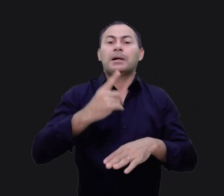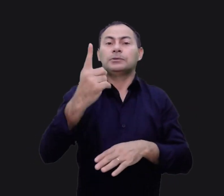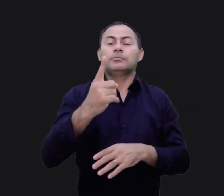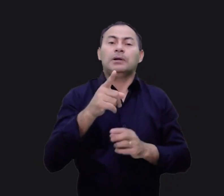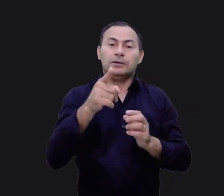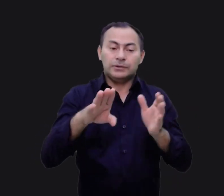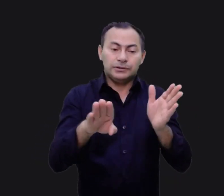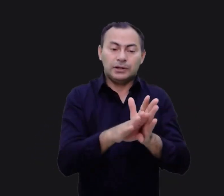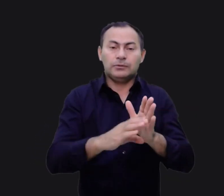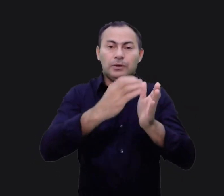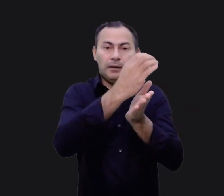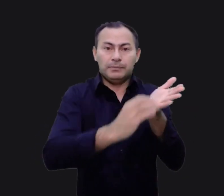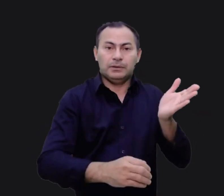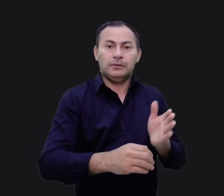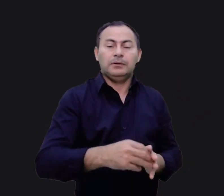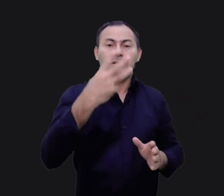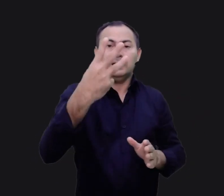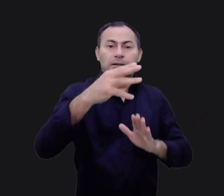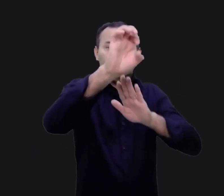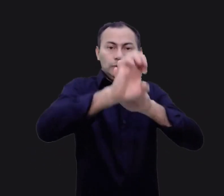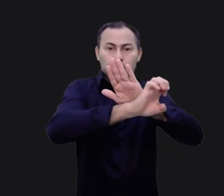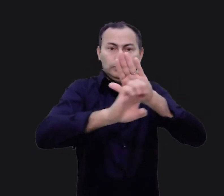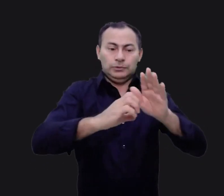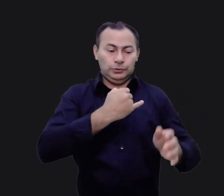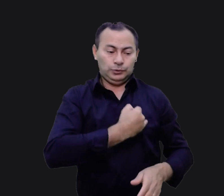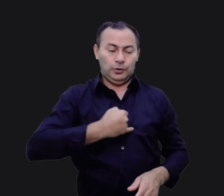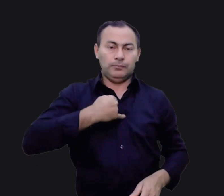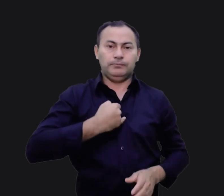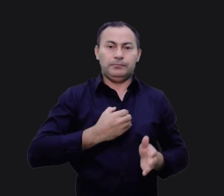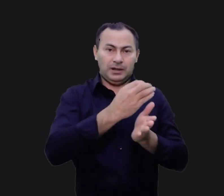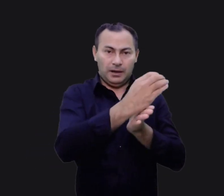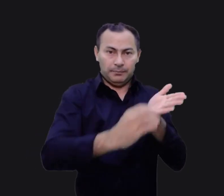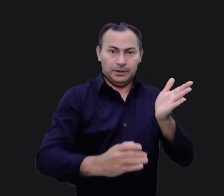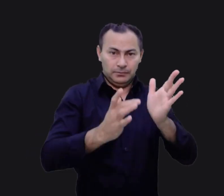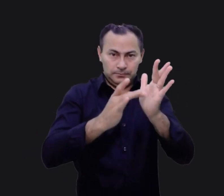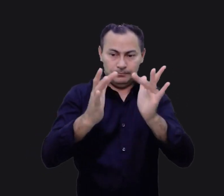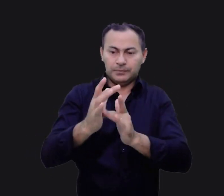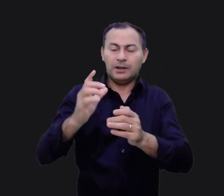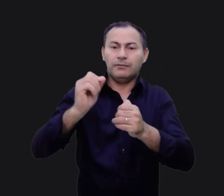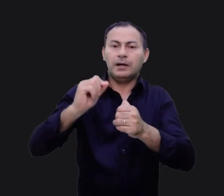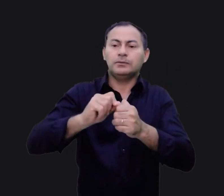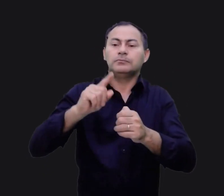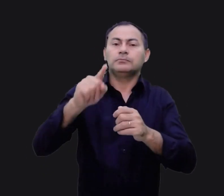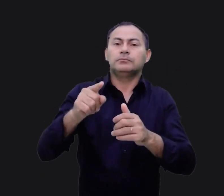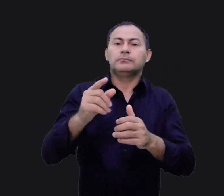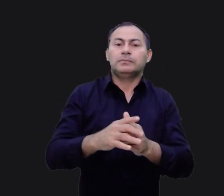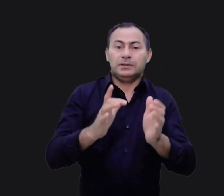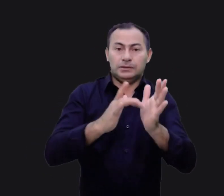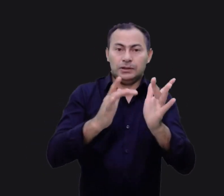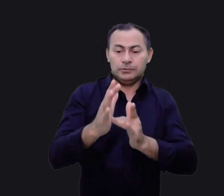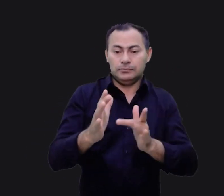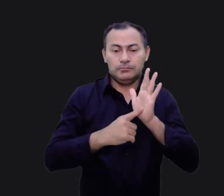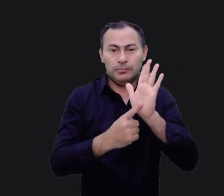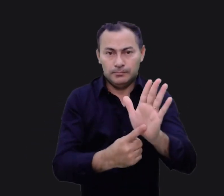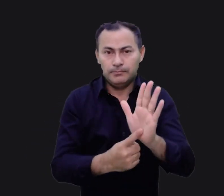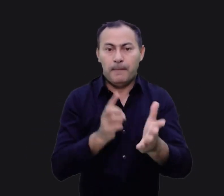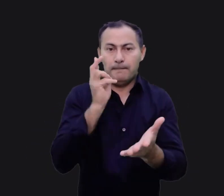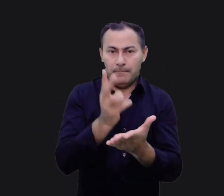um até que você chegue no capítulo 3 do Evangelho de João. Nesse capítulo, Jesus faz uma aplicação. Jesus mostra que,